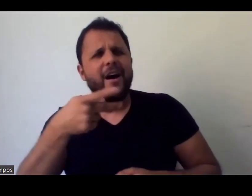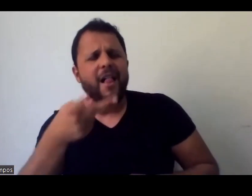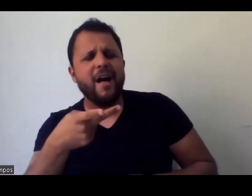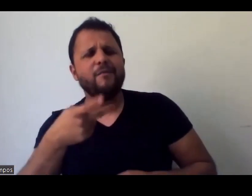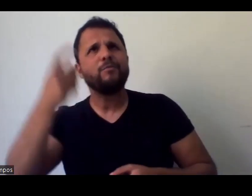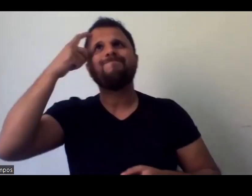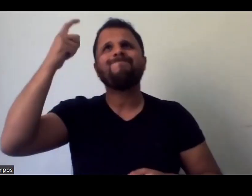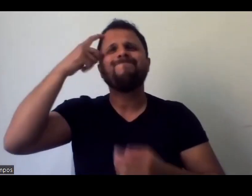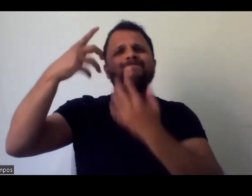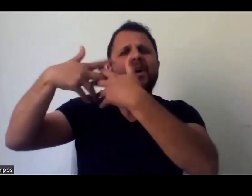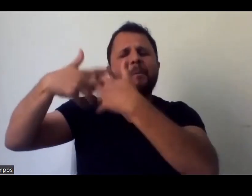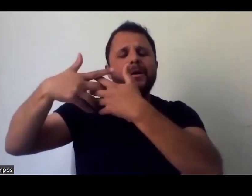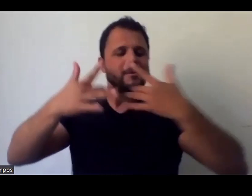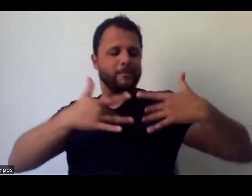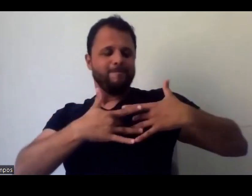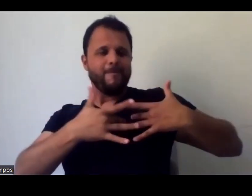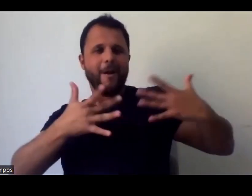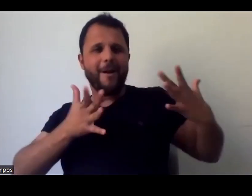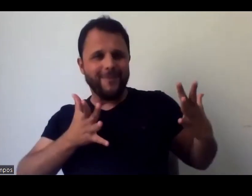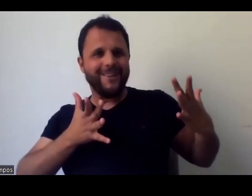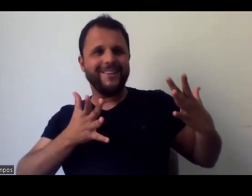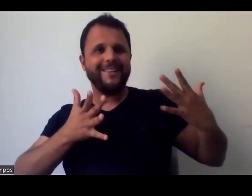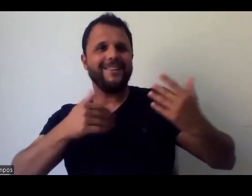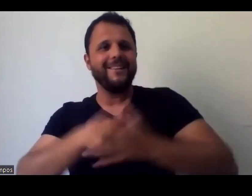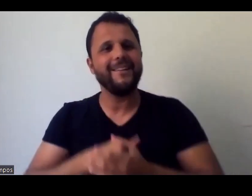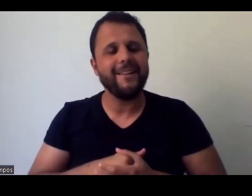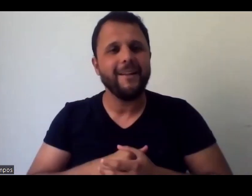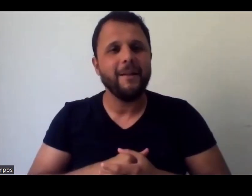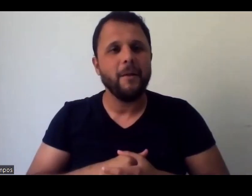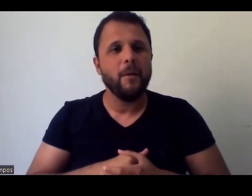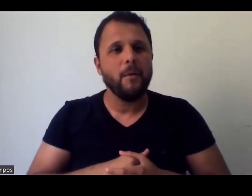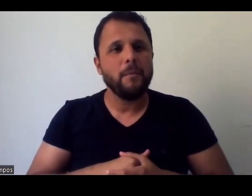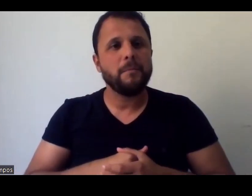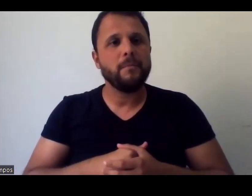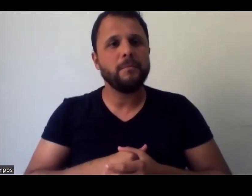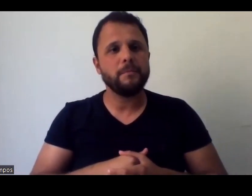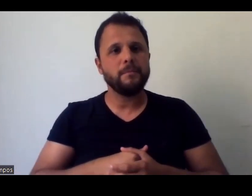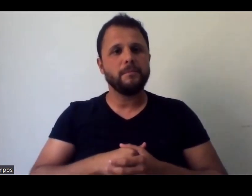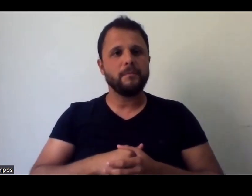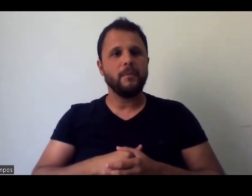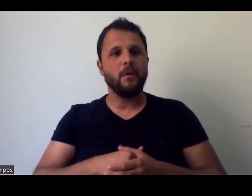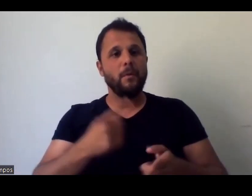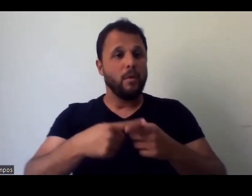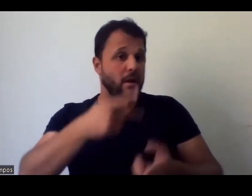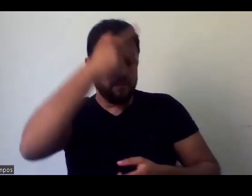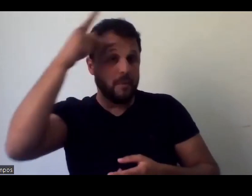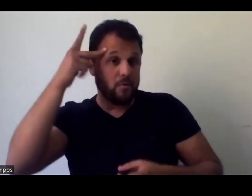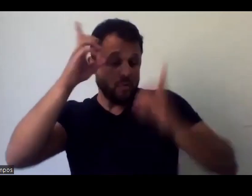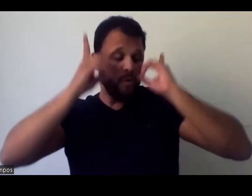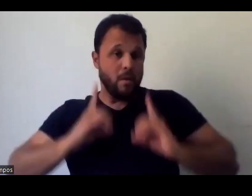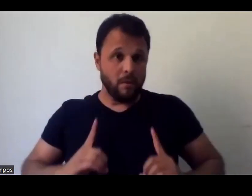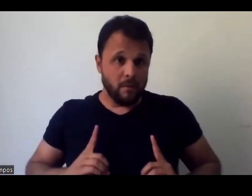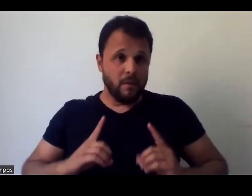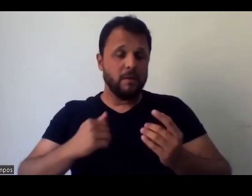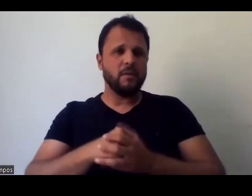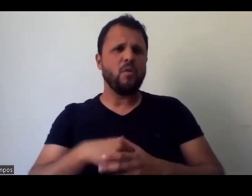corações abertos, também como a Valdisa Rússio falou em um discurso dela, né, nesse evento sobre as pessoas com deficiência 81, né,